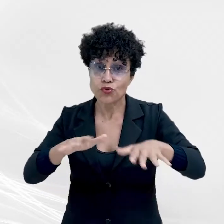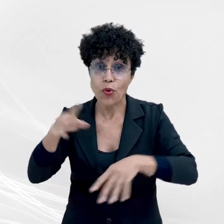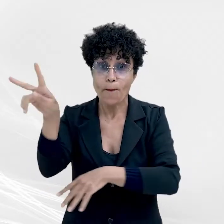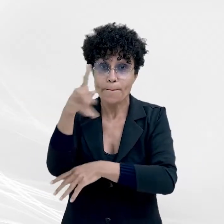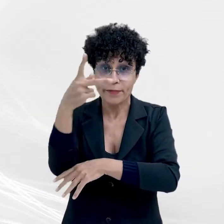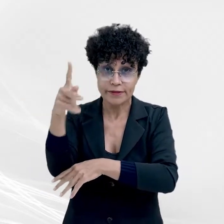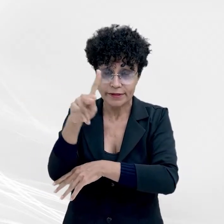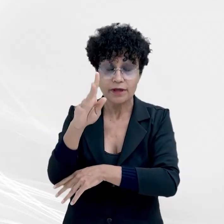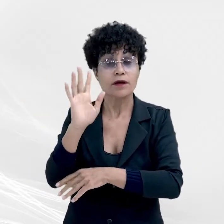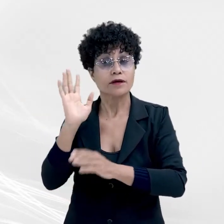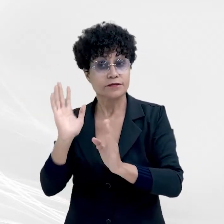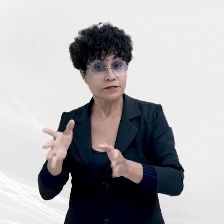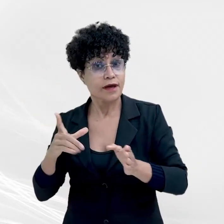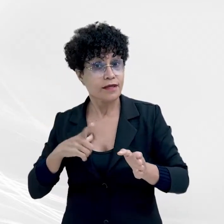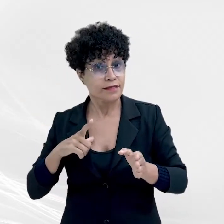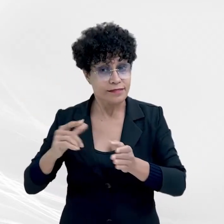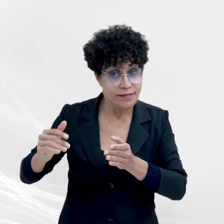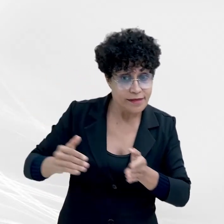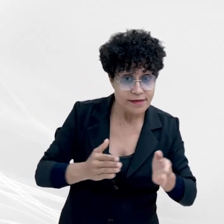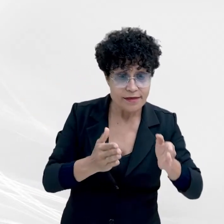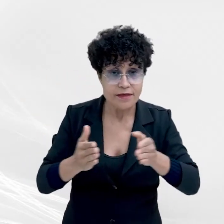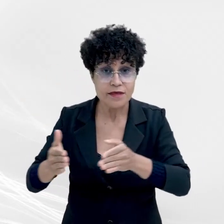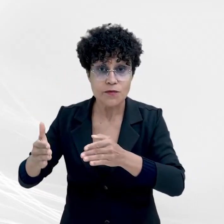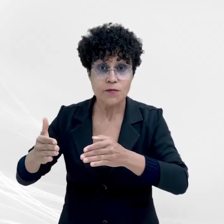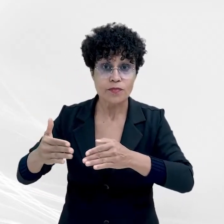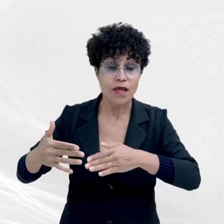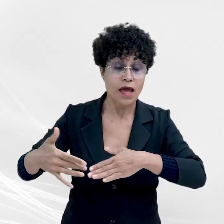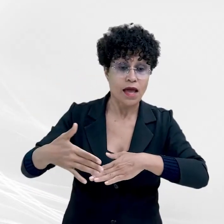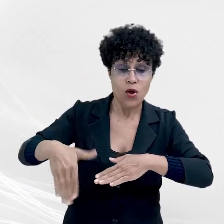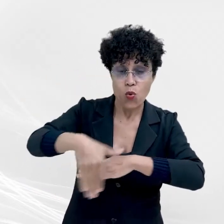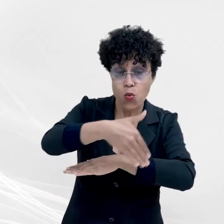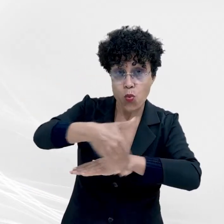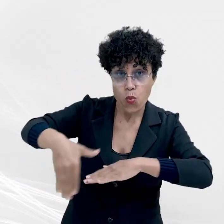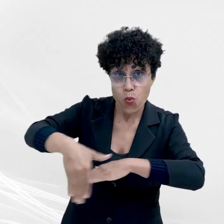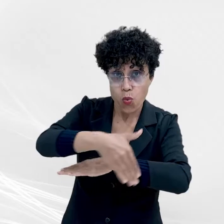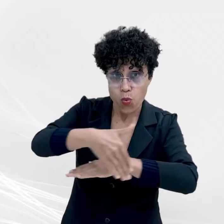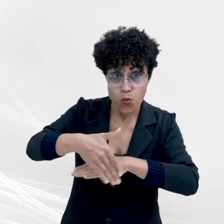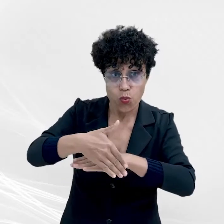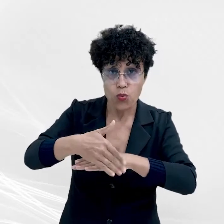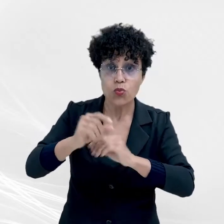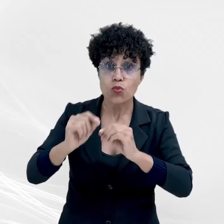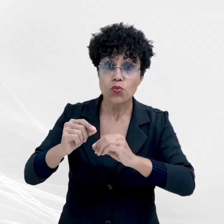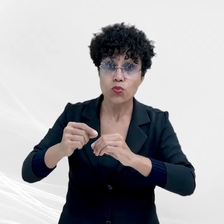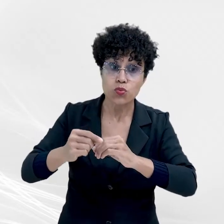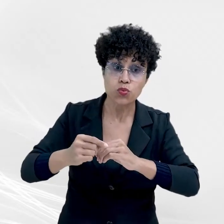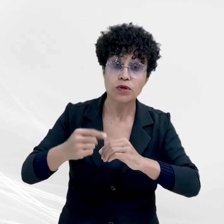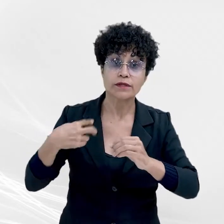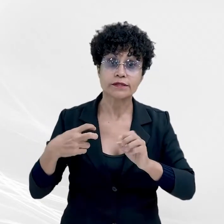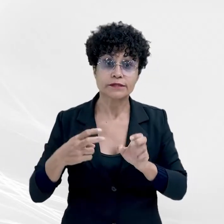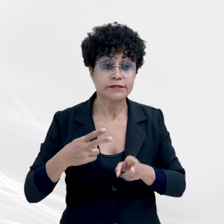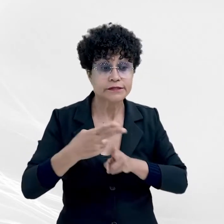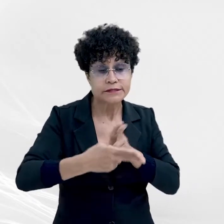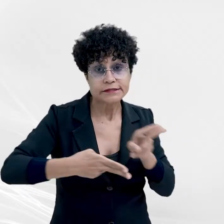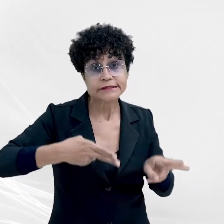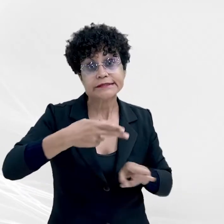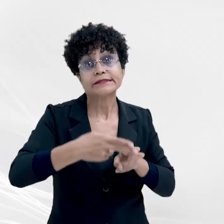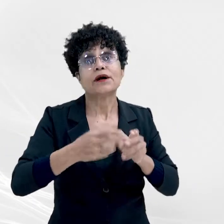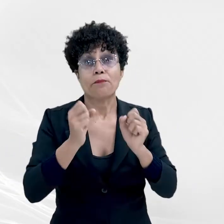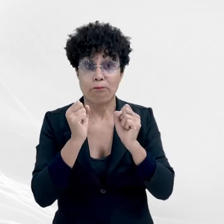notícia de que o trajeto da ferrovia, que passará pelos quatro municípios, poderá danificar diversas nascentes,